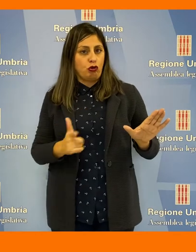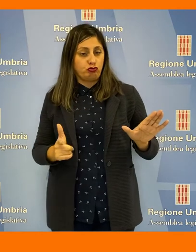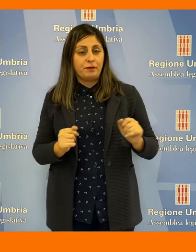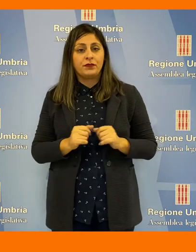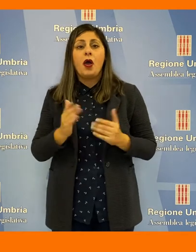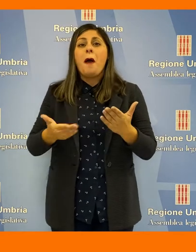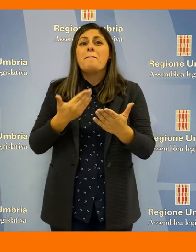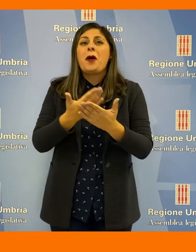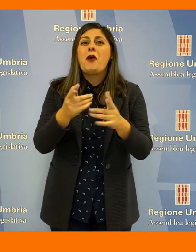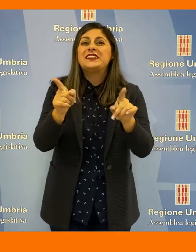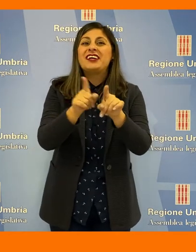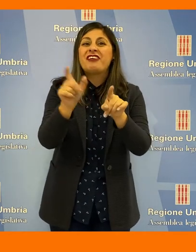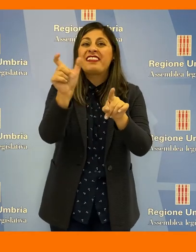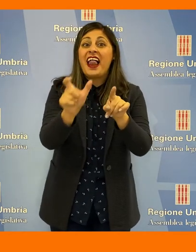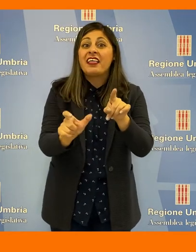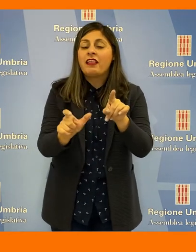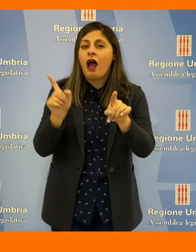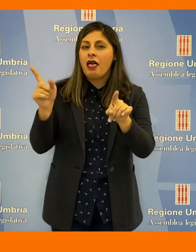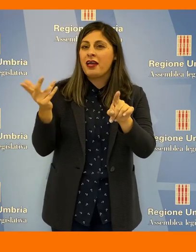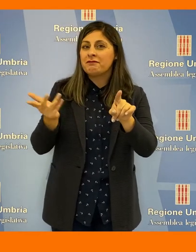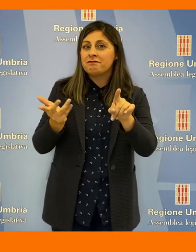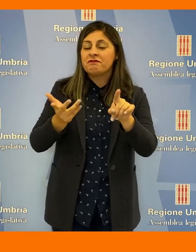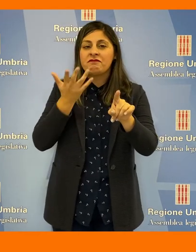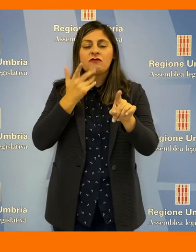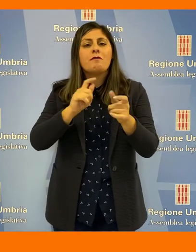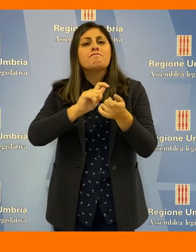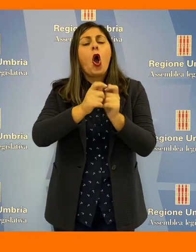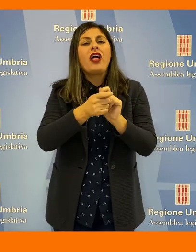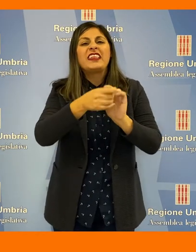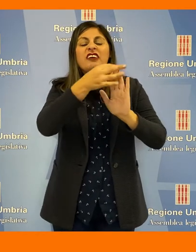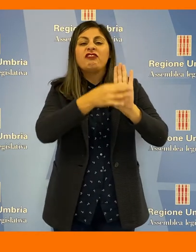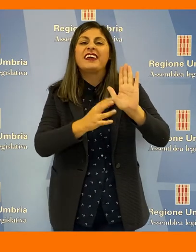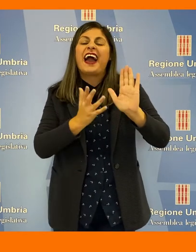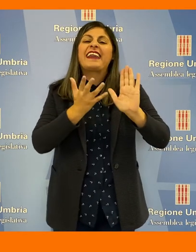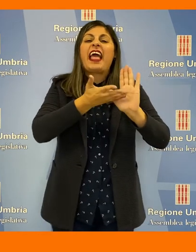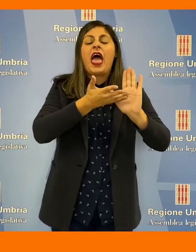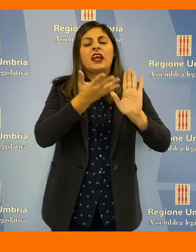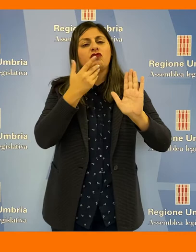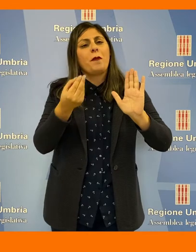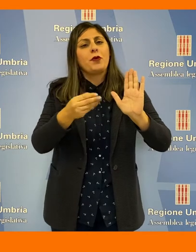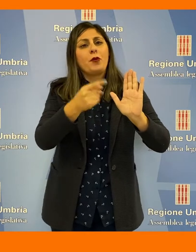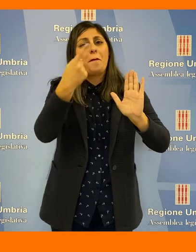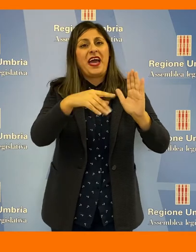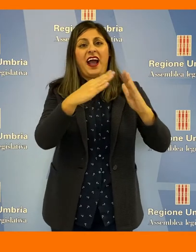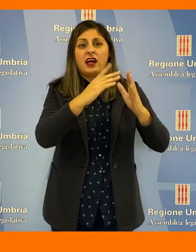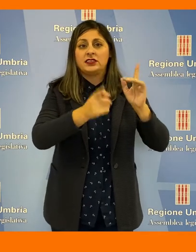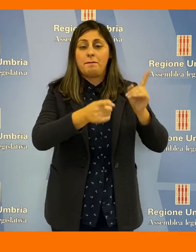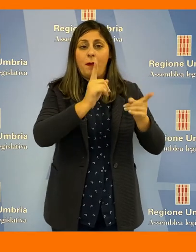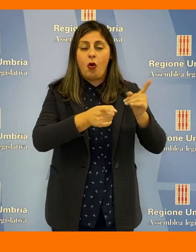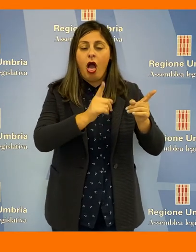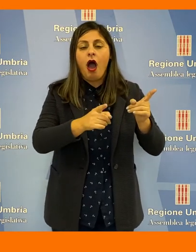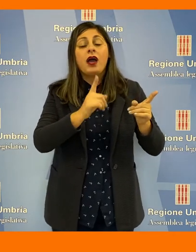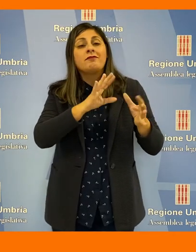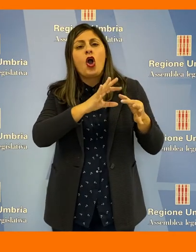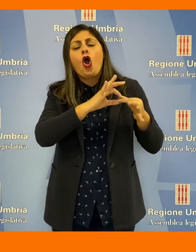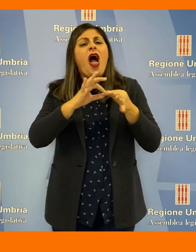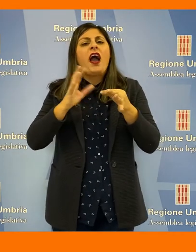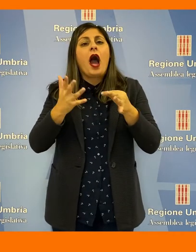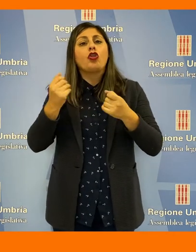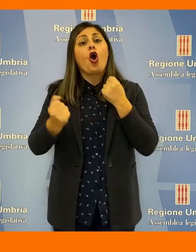condanne passate in giudicato. La proposta di Fratelli d'Italia introduce ulteriori criteri di modifica per l'accesso agli alloggi